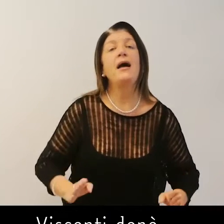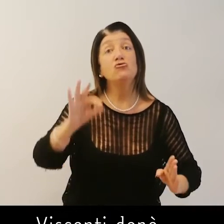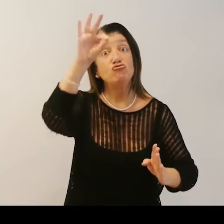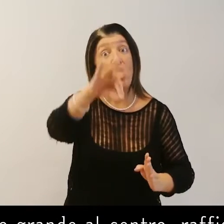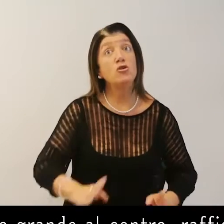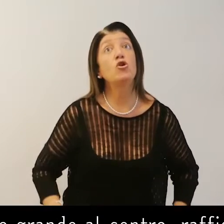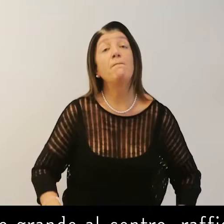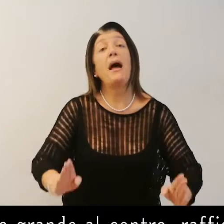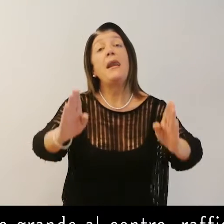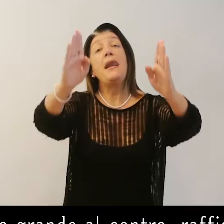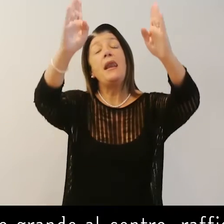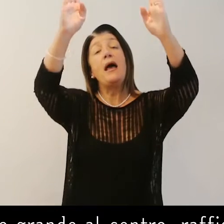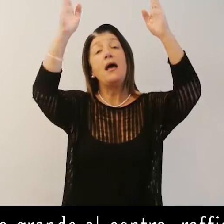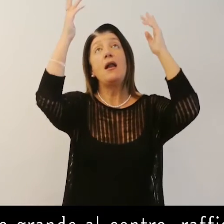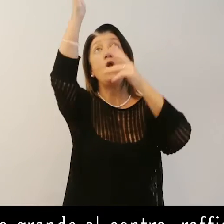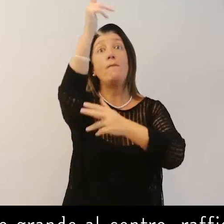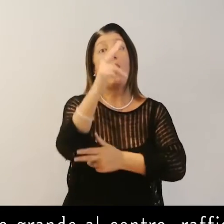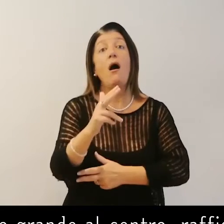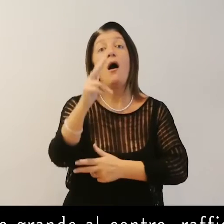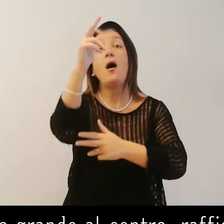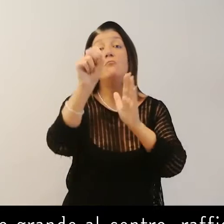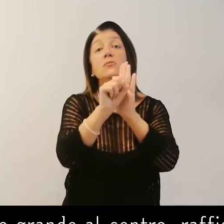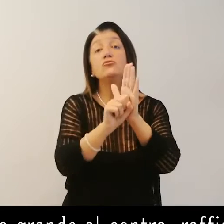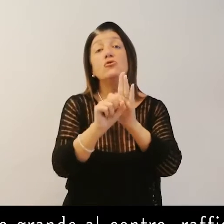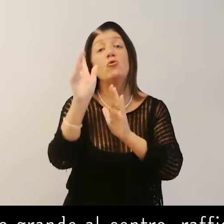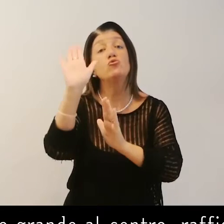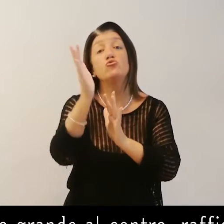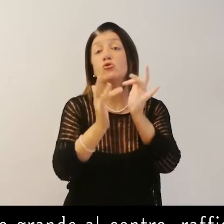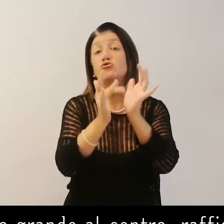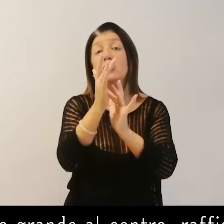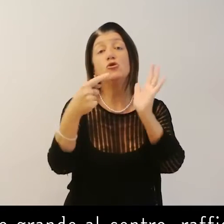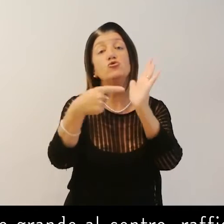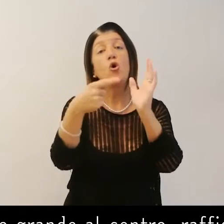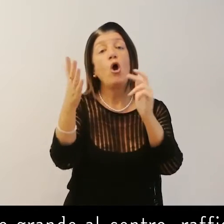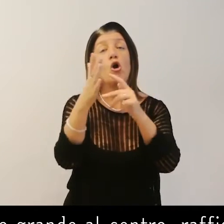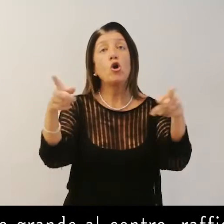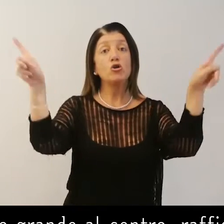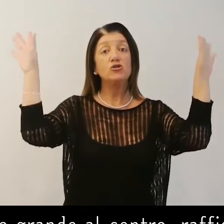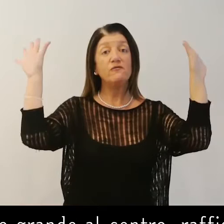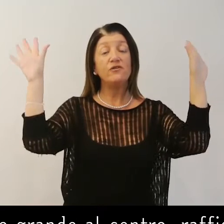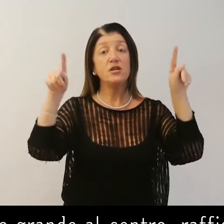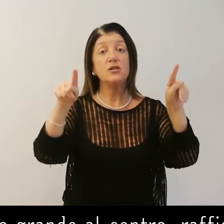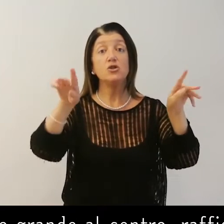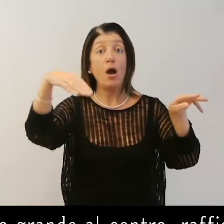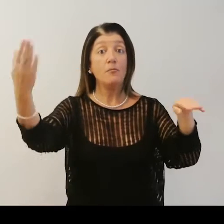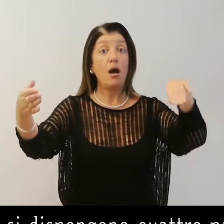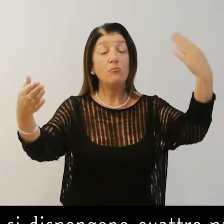Ha un pannello grande al centro raffigurante la crocefissione ai cui